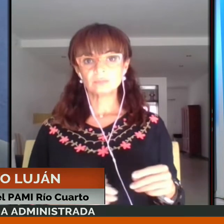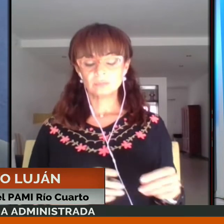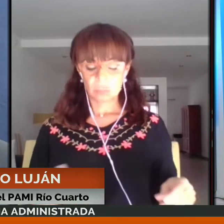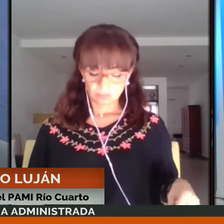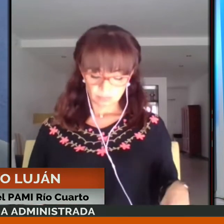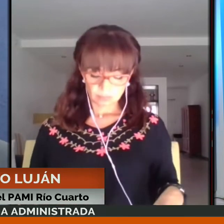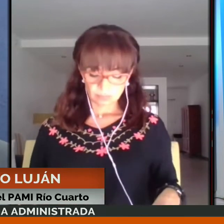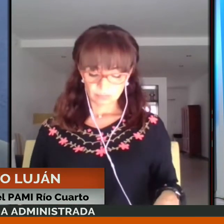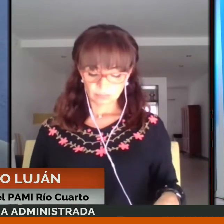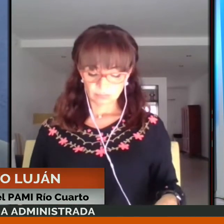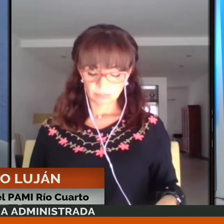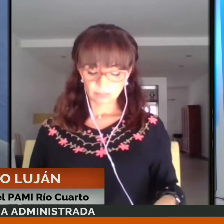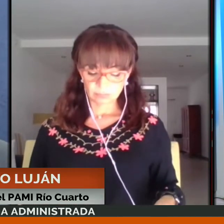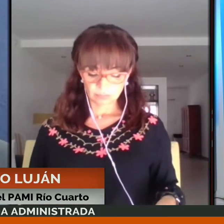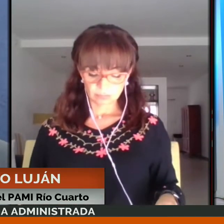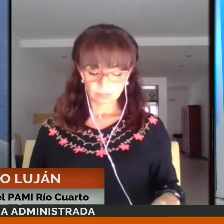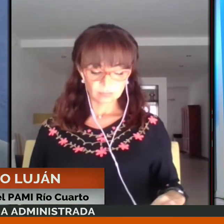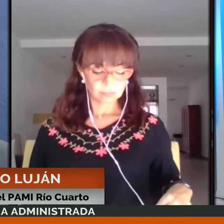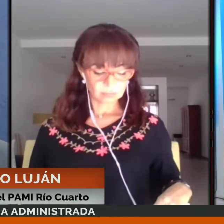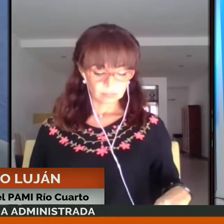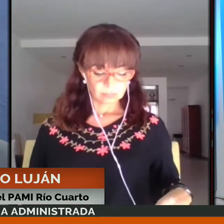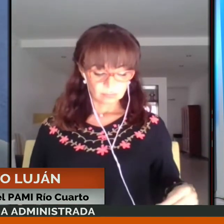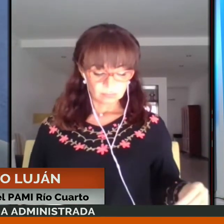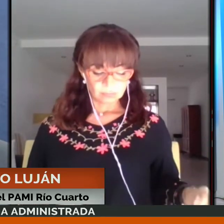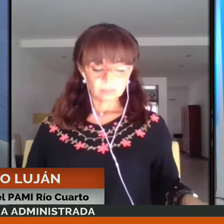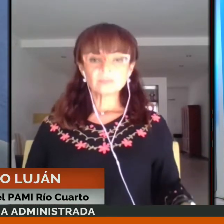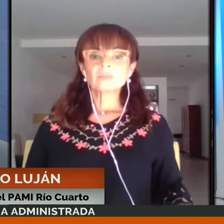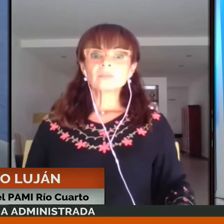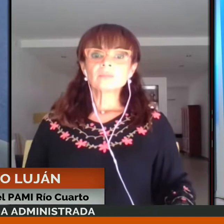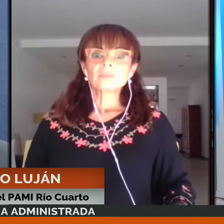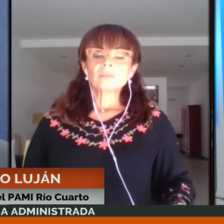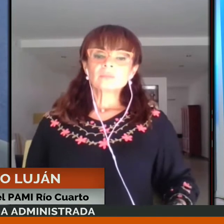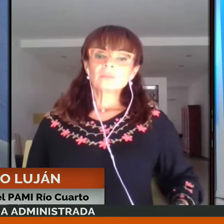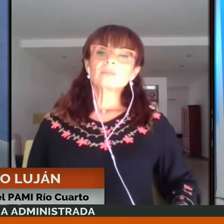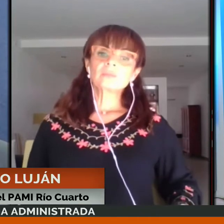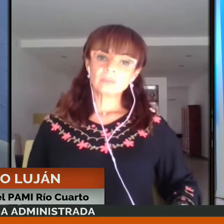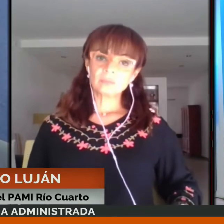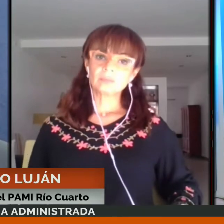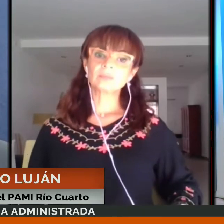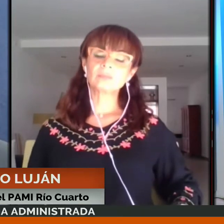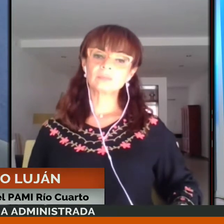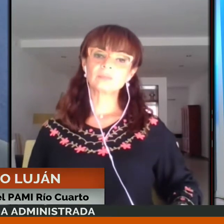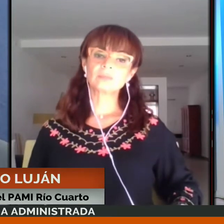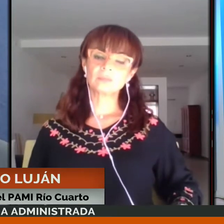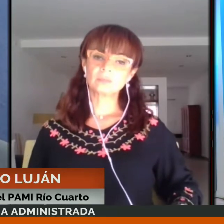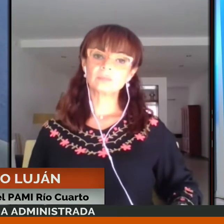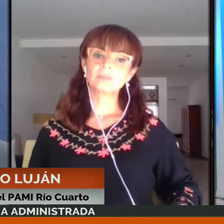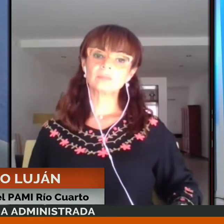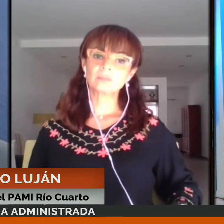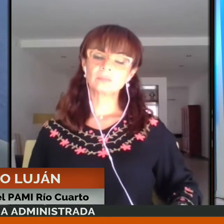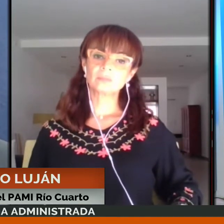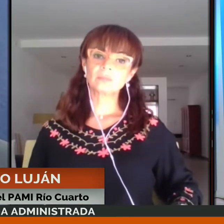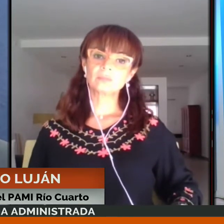paradigmático es el que hemos conocido en la ciudad de Buenos Aires, donde primero se intentó prohibir la circulación de los adultos mayores, ahora se ha dado